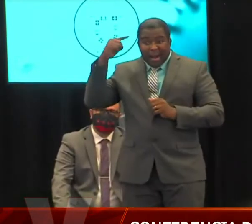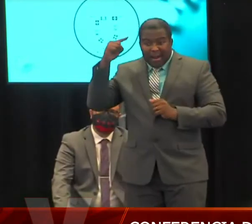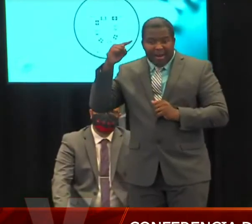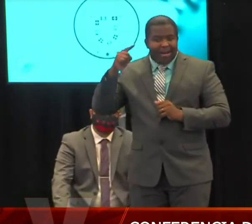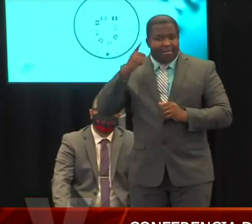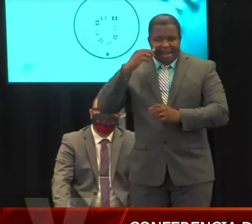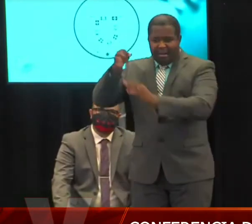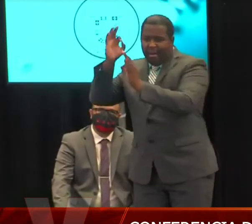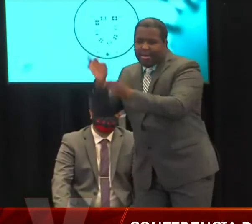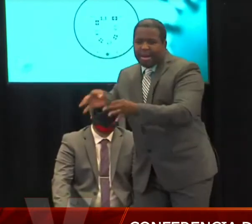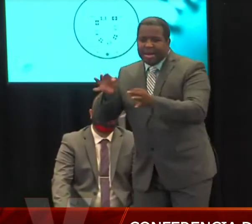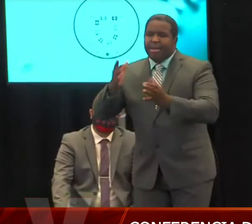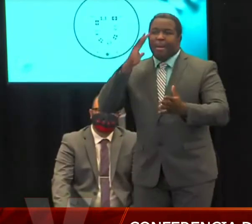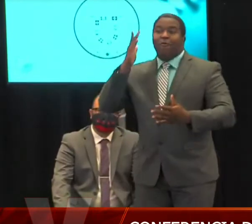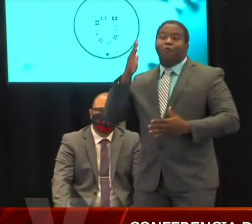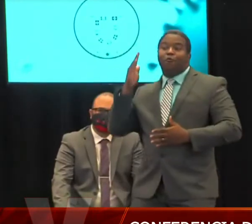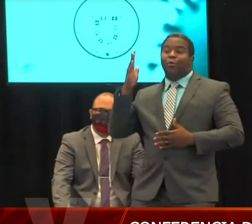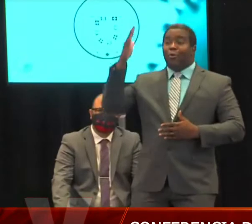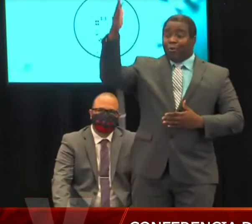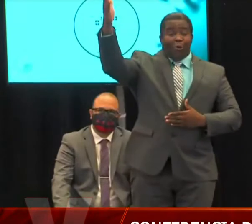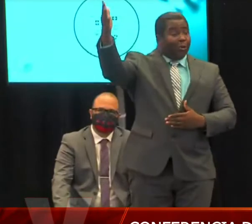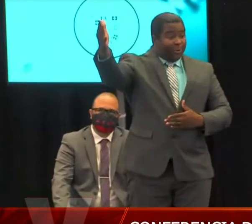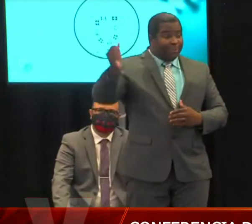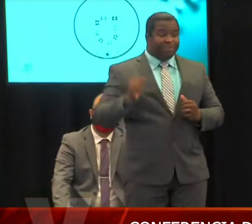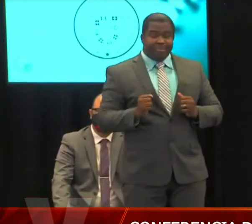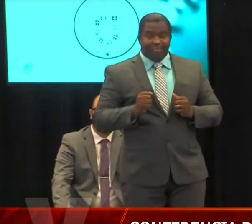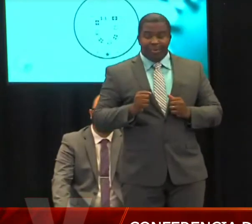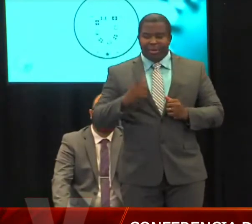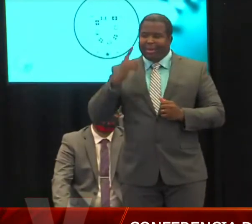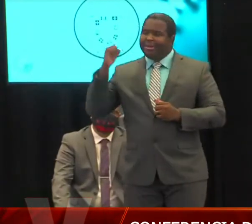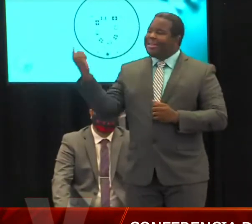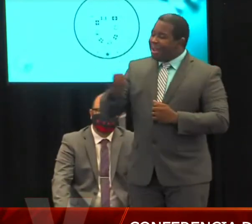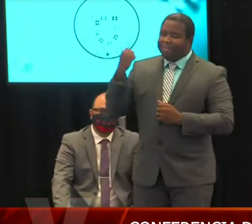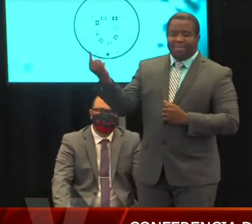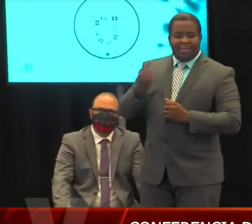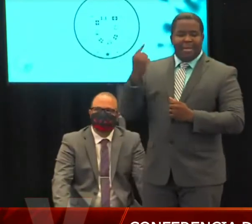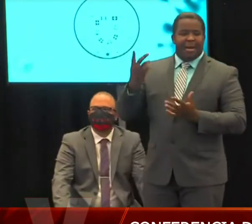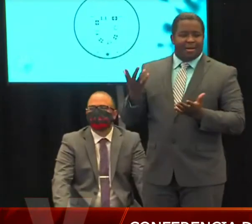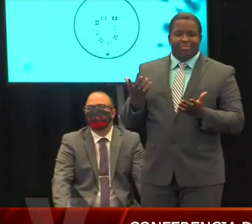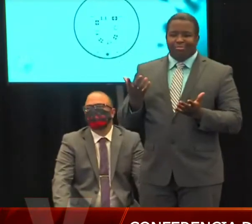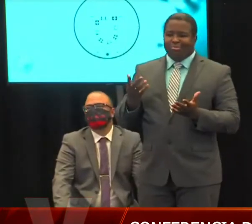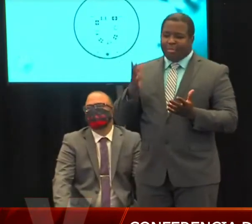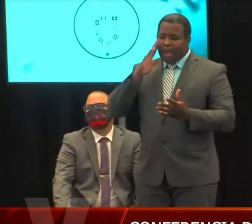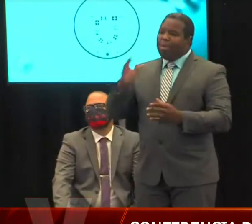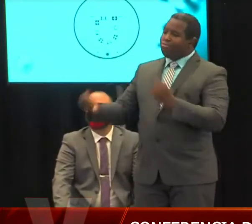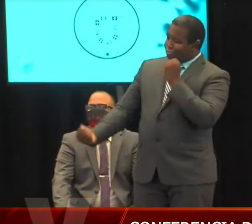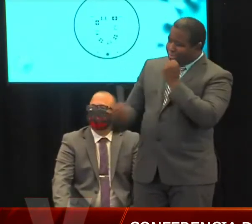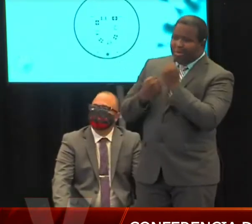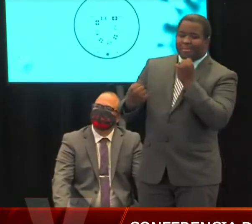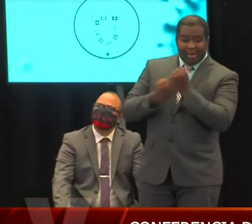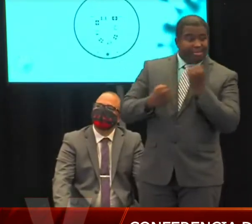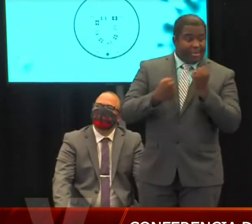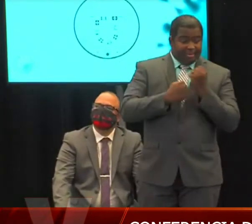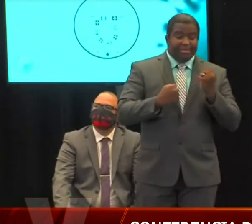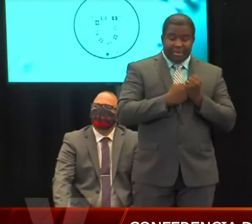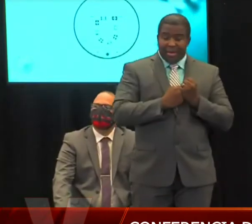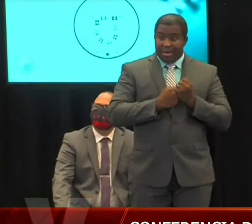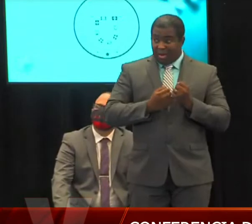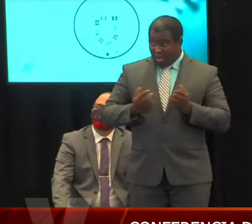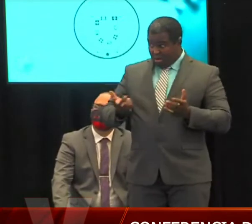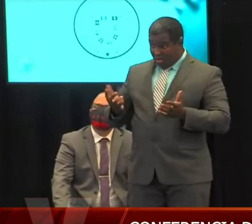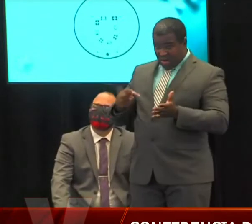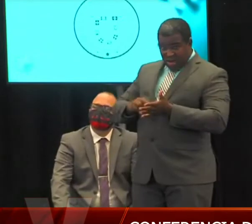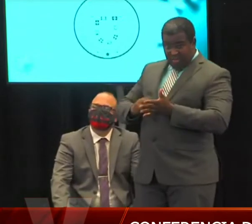y los participantes del Task Force económico siempre van a estar disponibles en las reuniones con el Departamento de Salud. Y precisamente ya que está hablando de los datos, no me